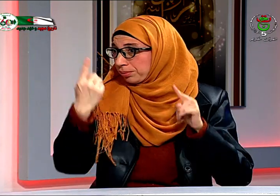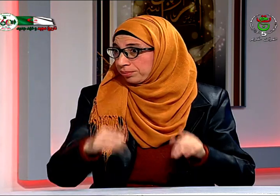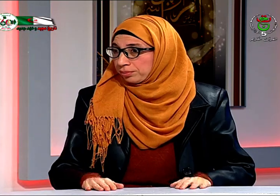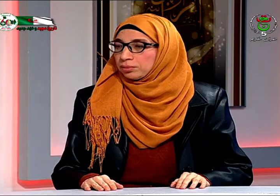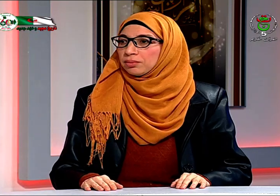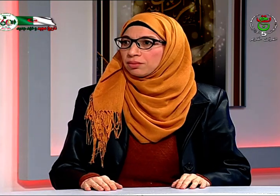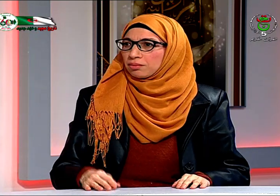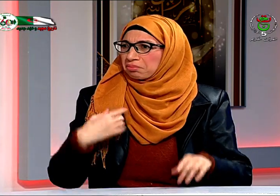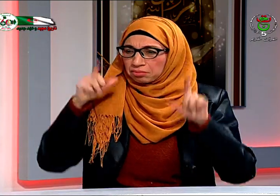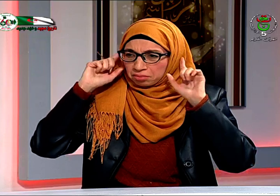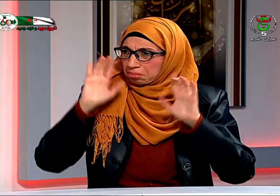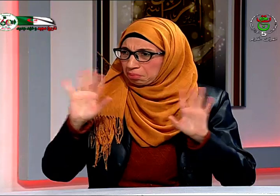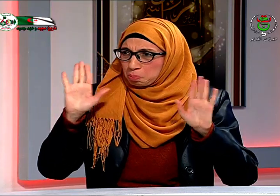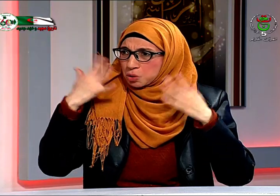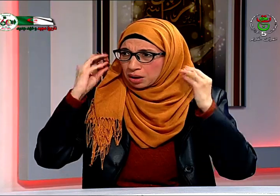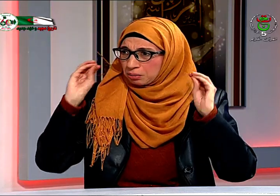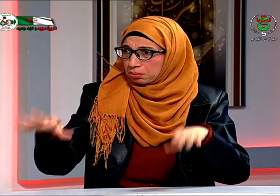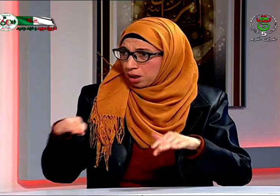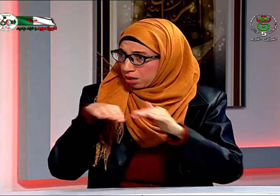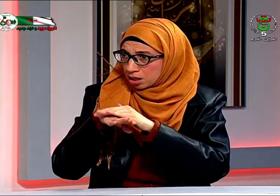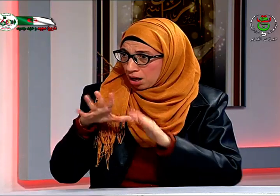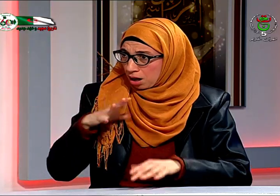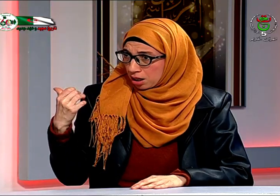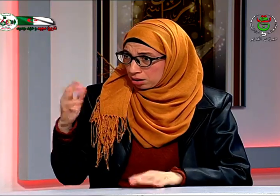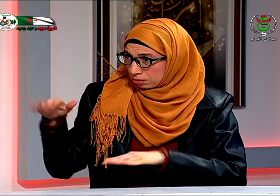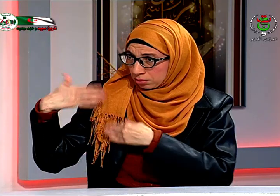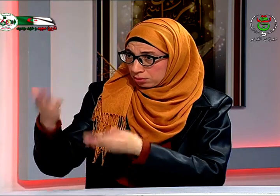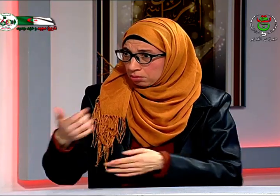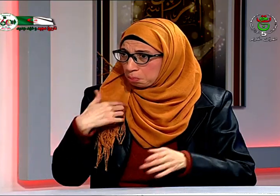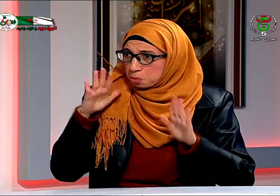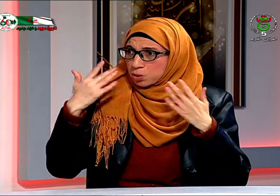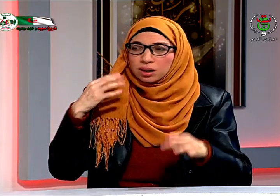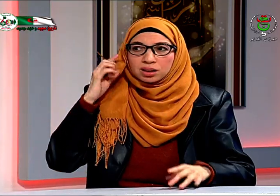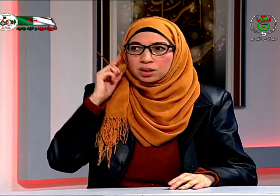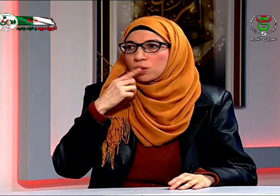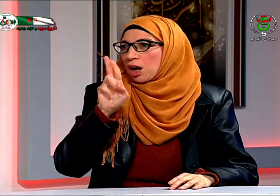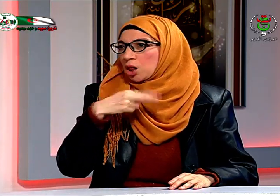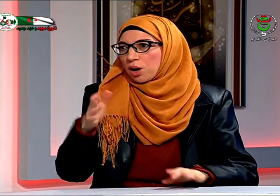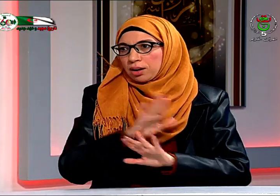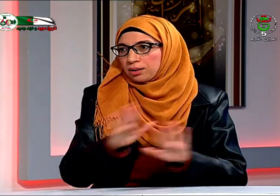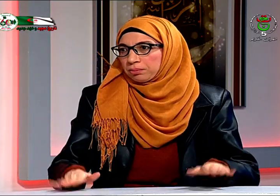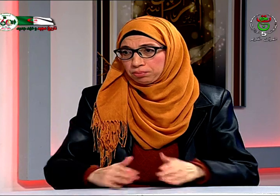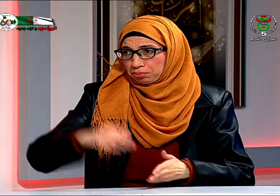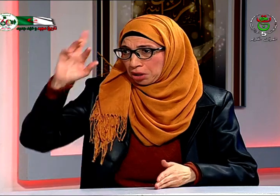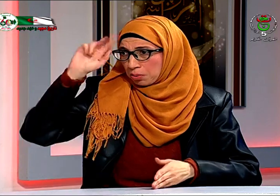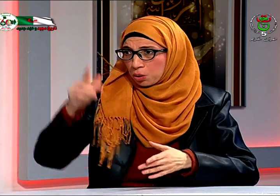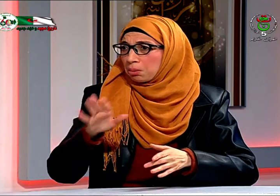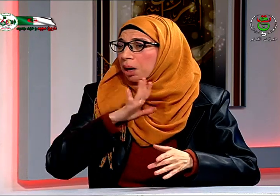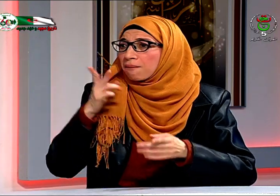السماعتين بدون حاجة ولازالت السماعتين لدي في